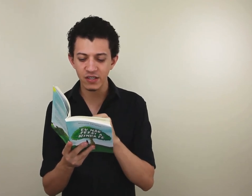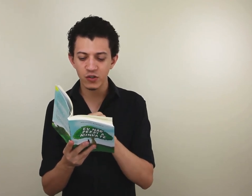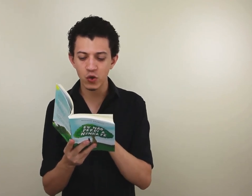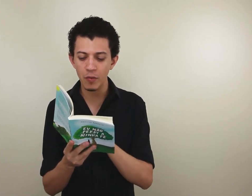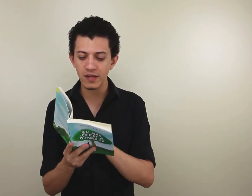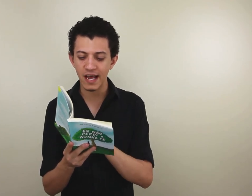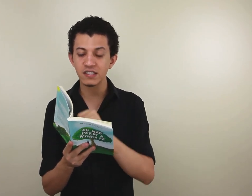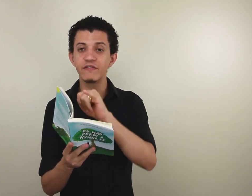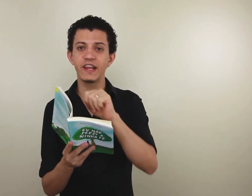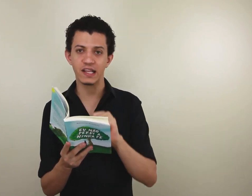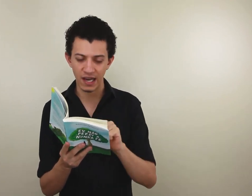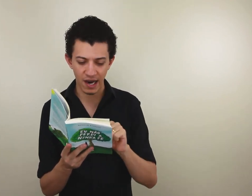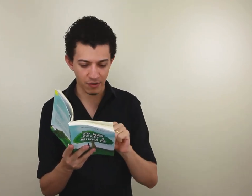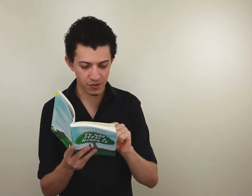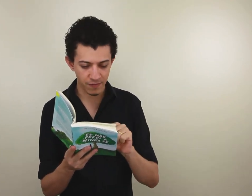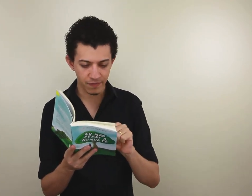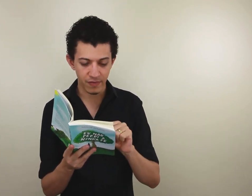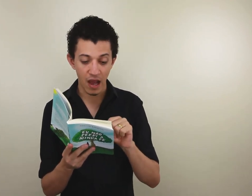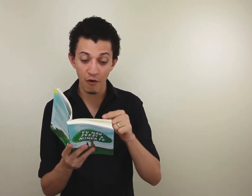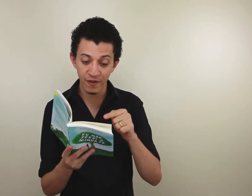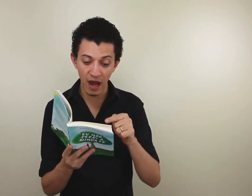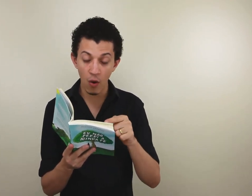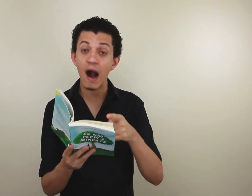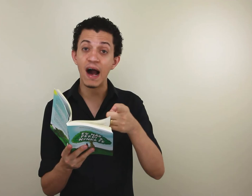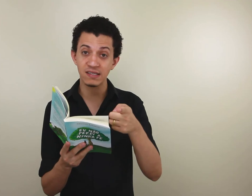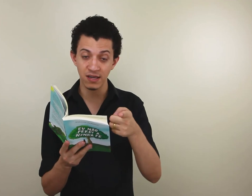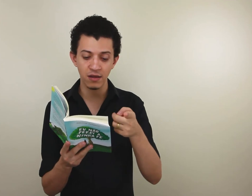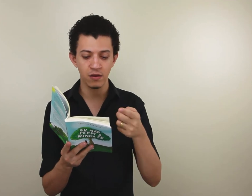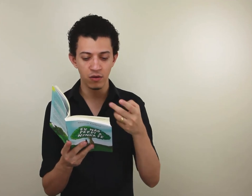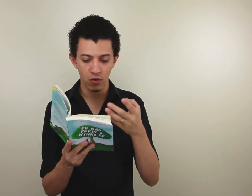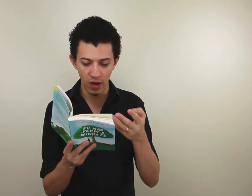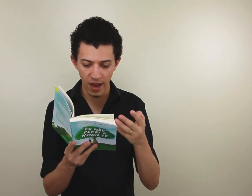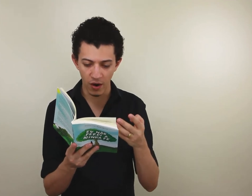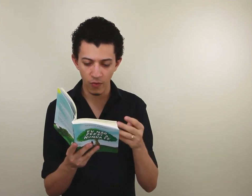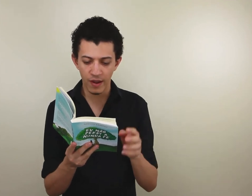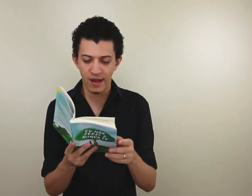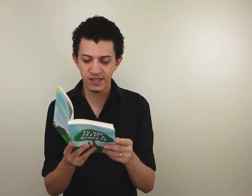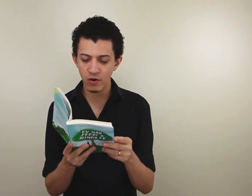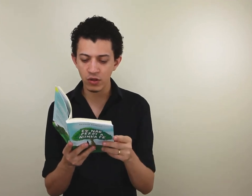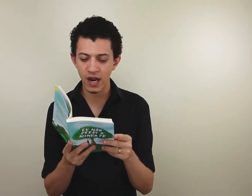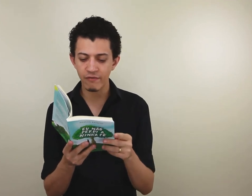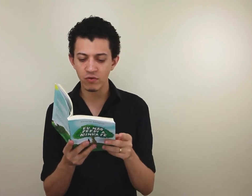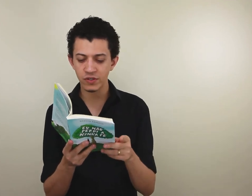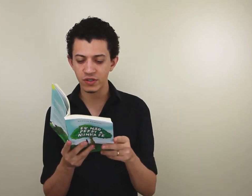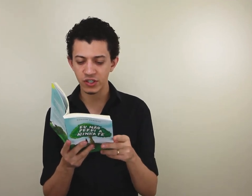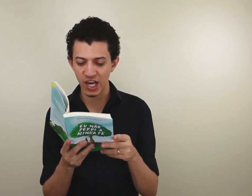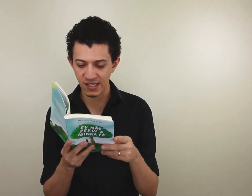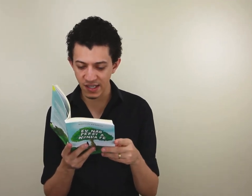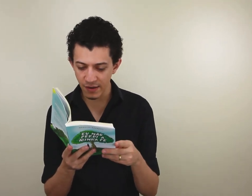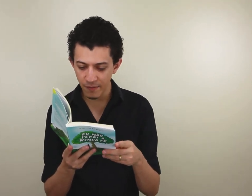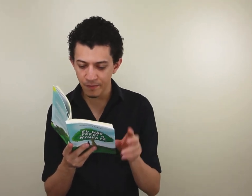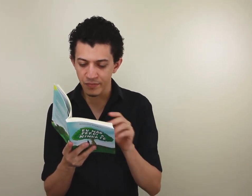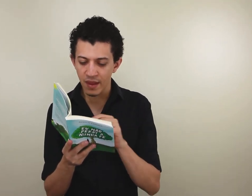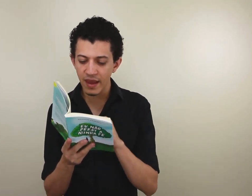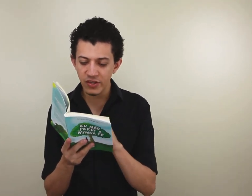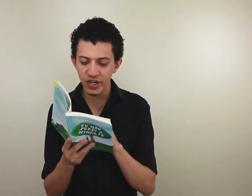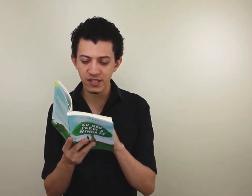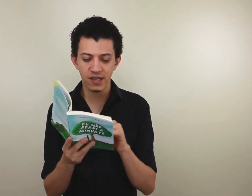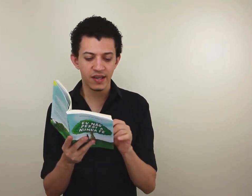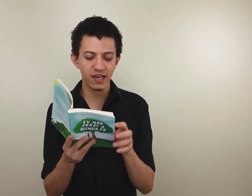sobre o exército que viria a atacá-los. Ao final, Aslan, o leão, se encontrava com Shasta e diz que